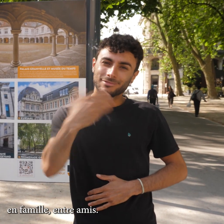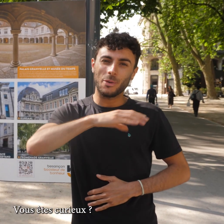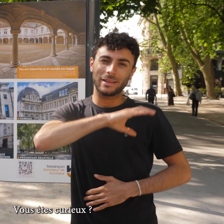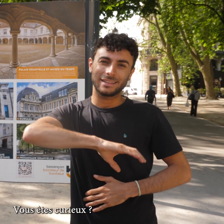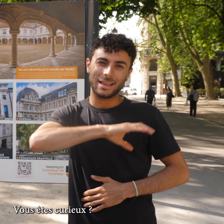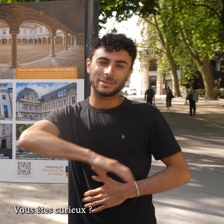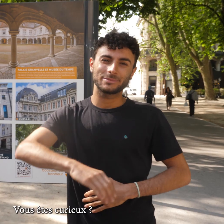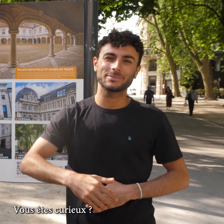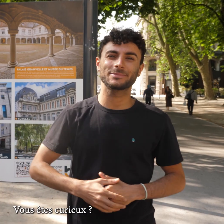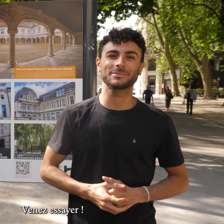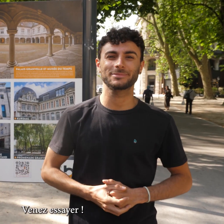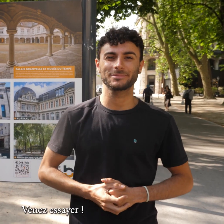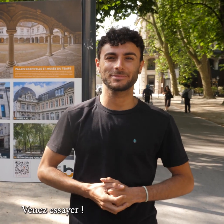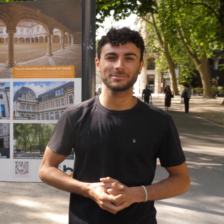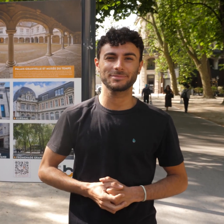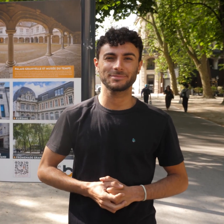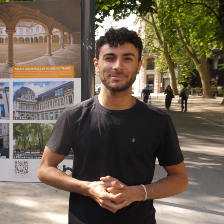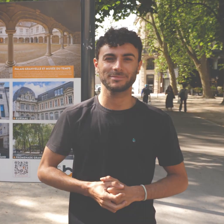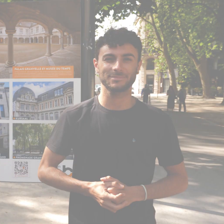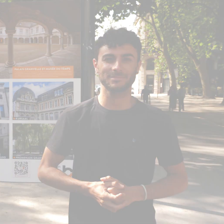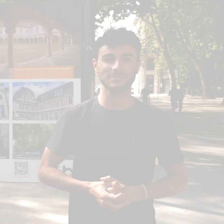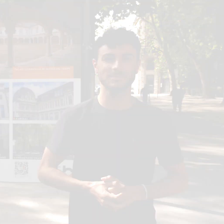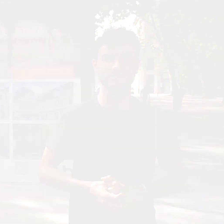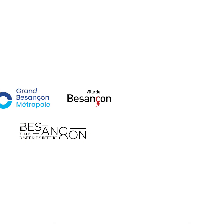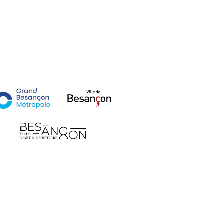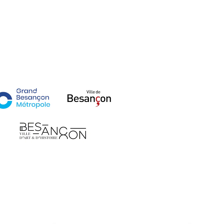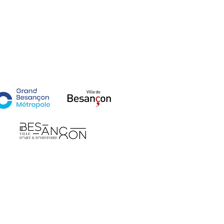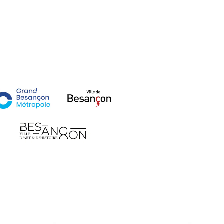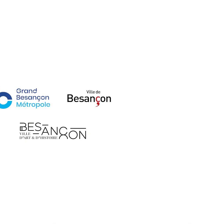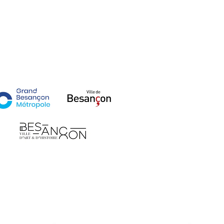Vous êtes curieux ? Venez essayer ! Merci. Merci.